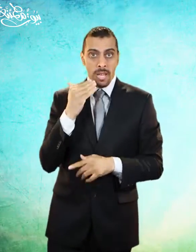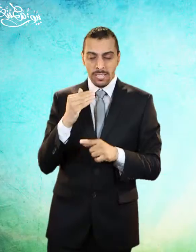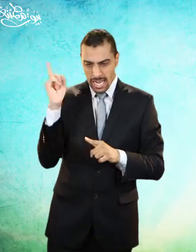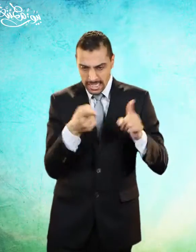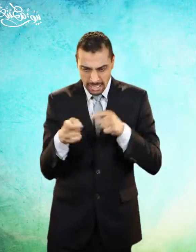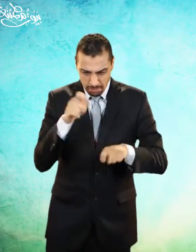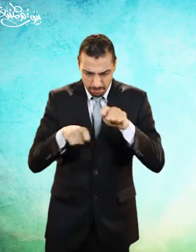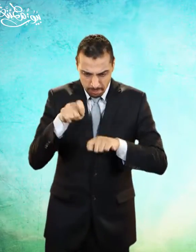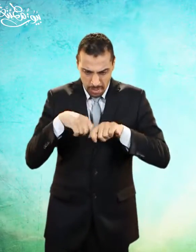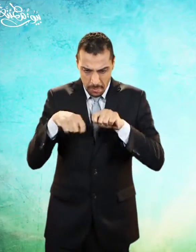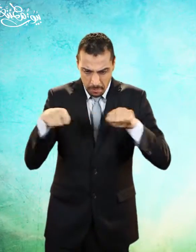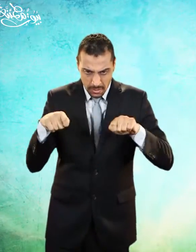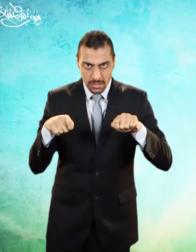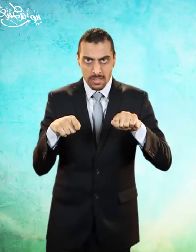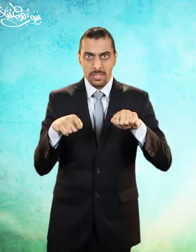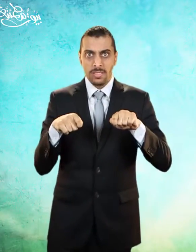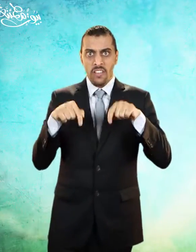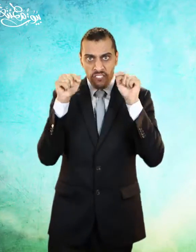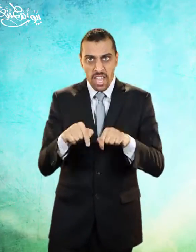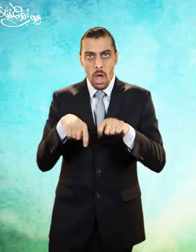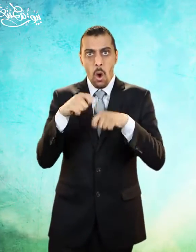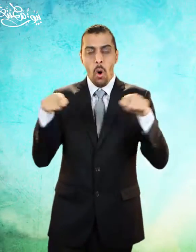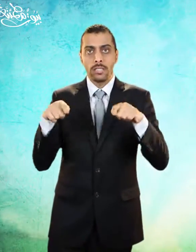ومن شر حاسد إذا حسد